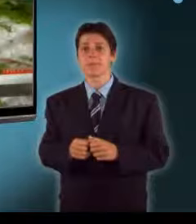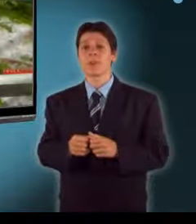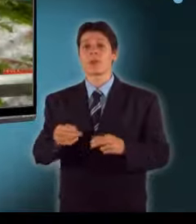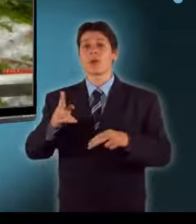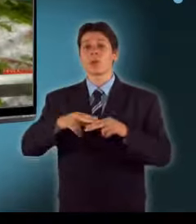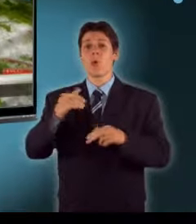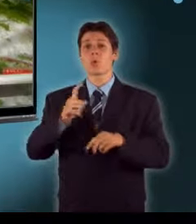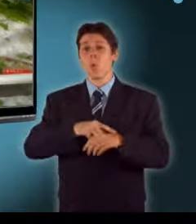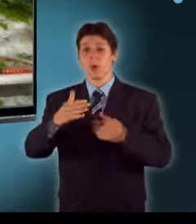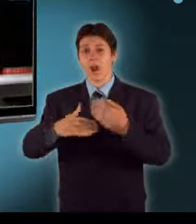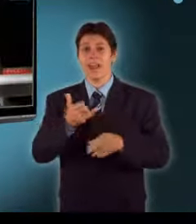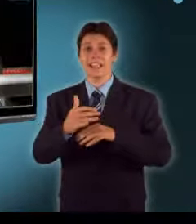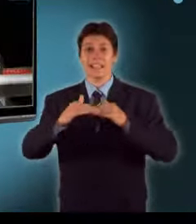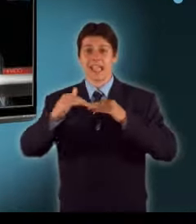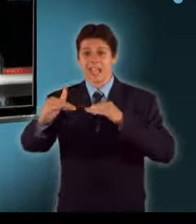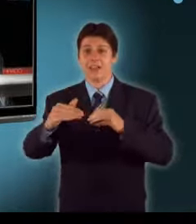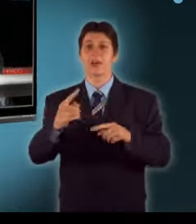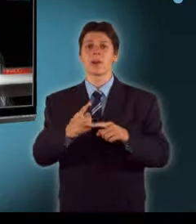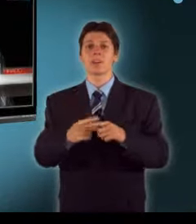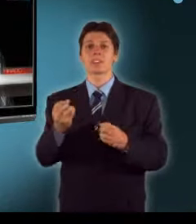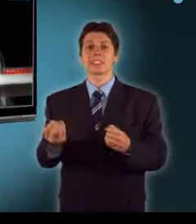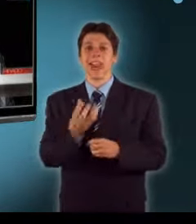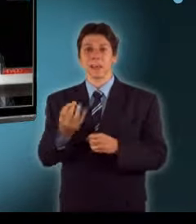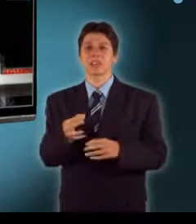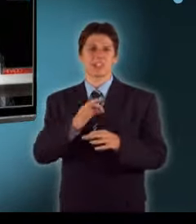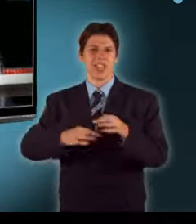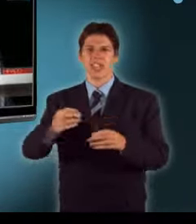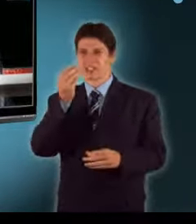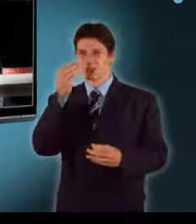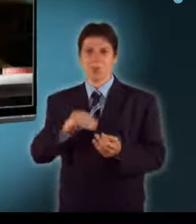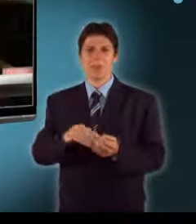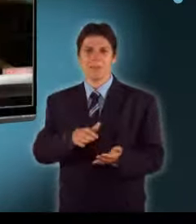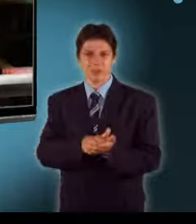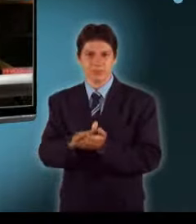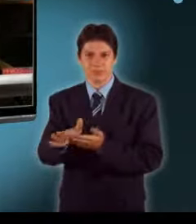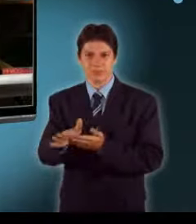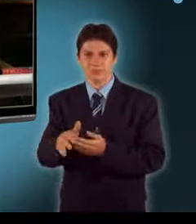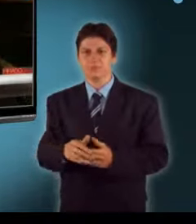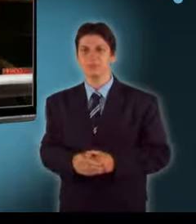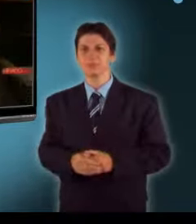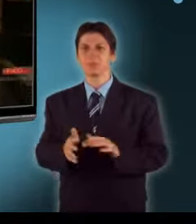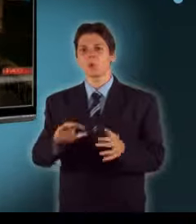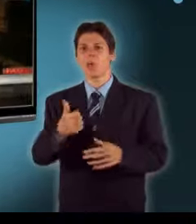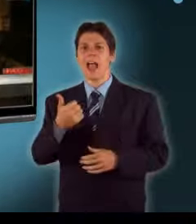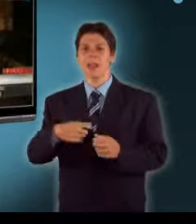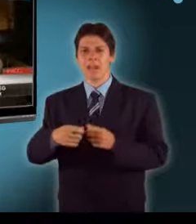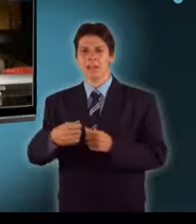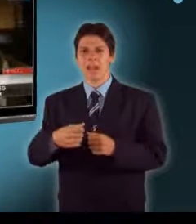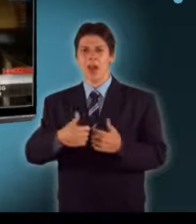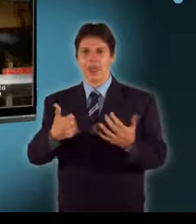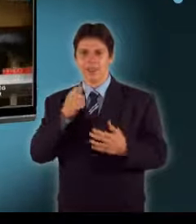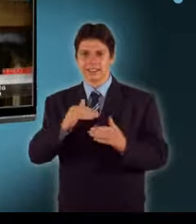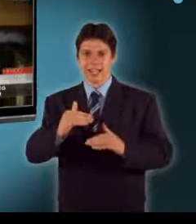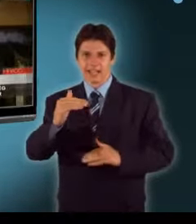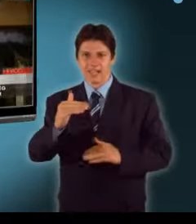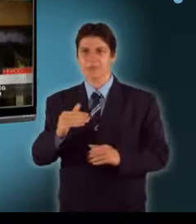teljesen tönkrement. Két méter nincs, de olyan 1,60-1,70-es víz van be. Több mint 50 pince és garás került víz alá,